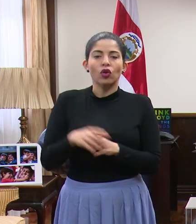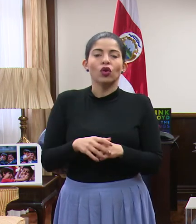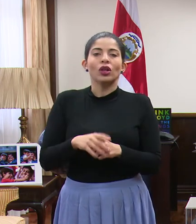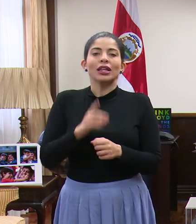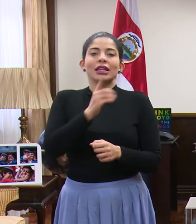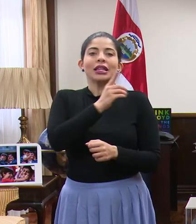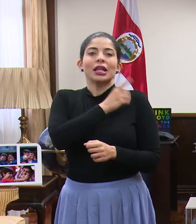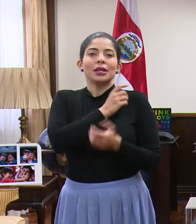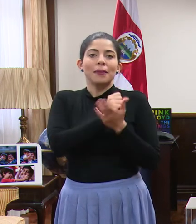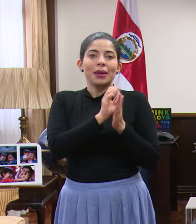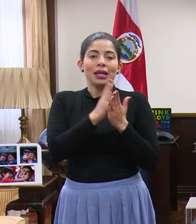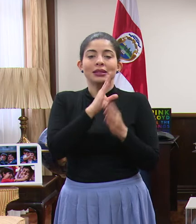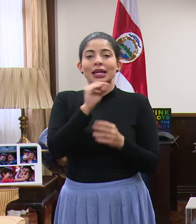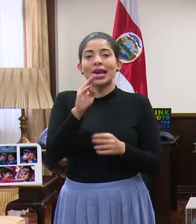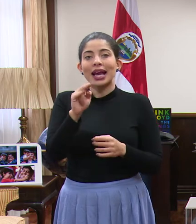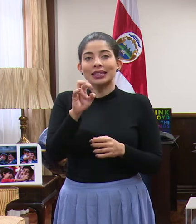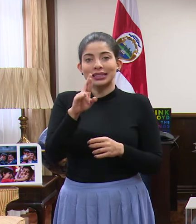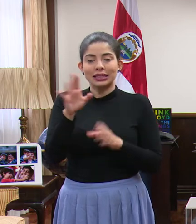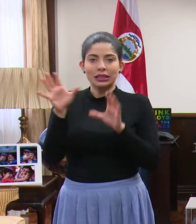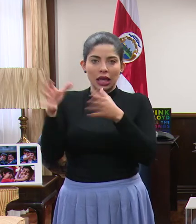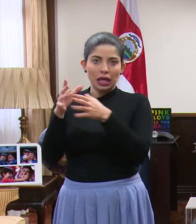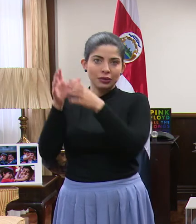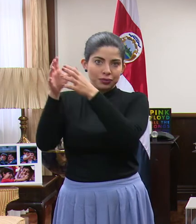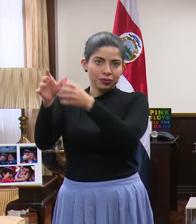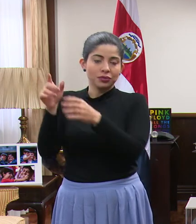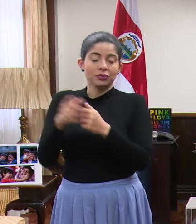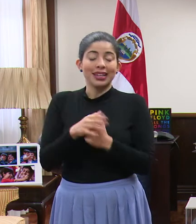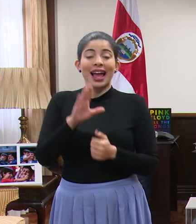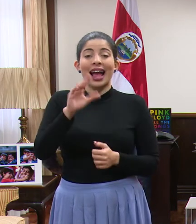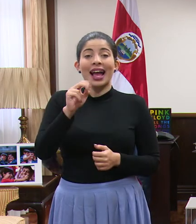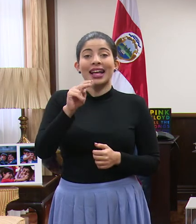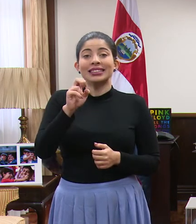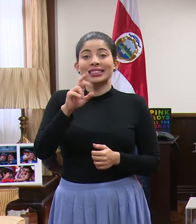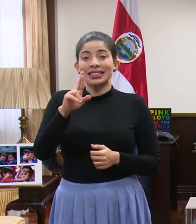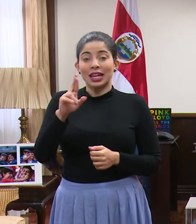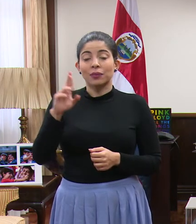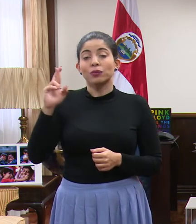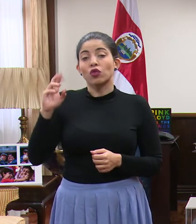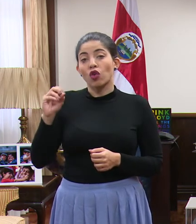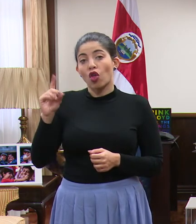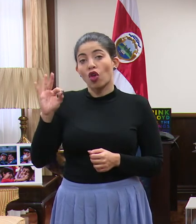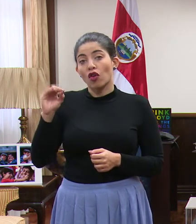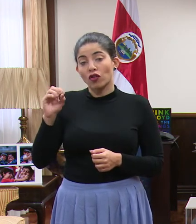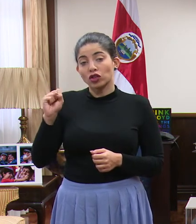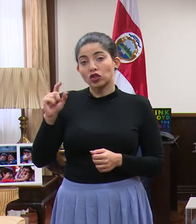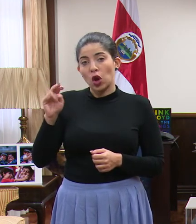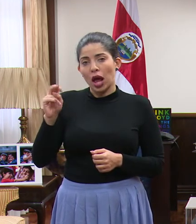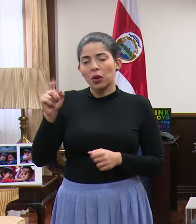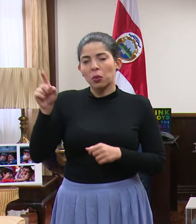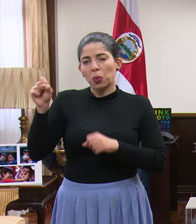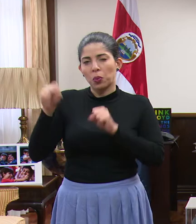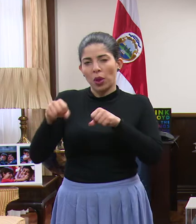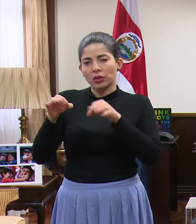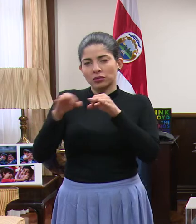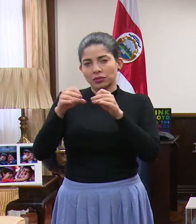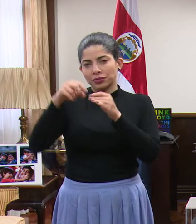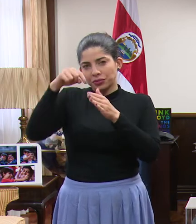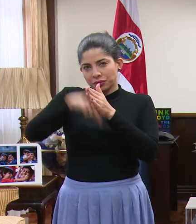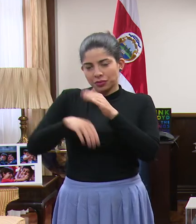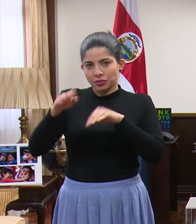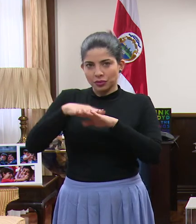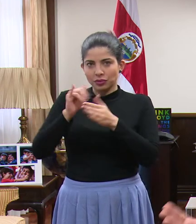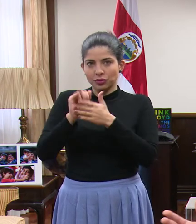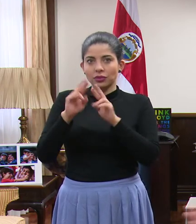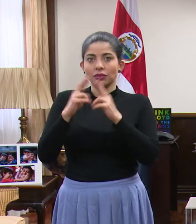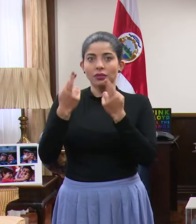Migración y como el Canciller. El Canciller, Rodolfo Solano, oportunamente podrá informar más detalles de esta reunión,